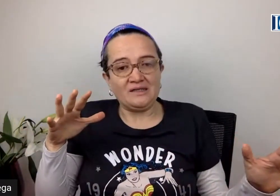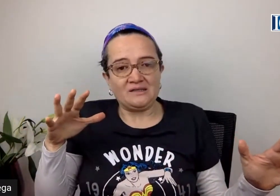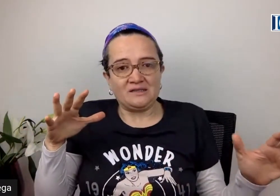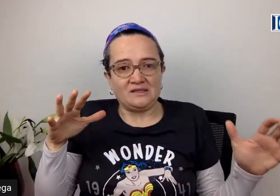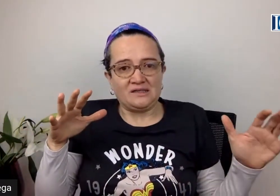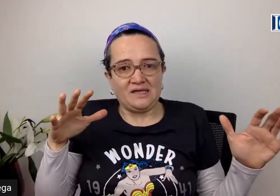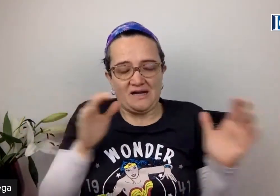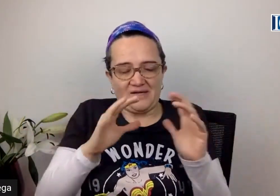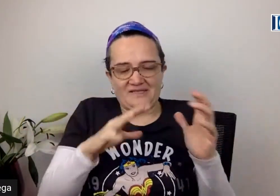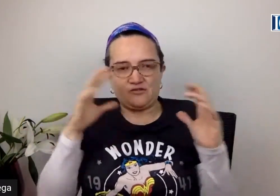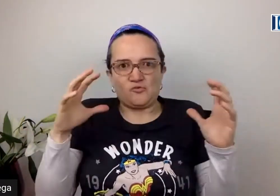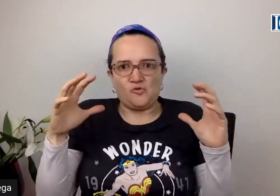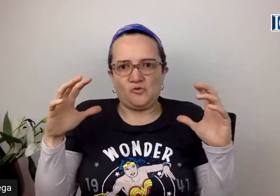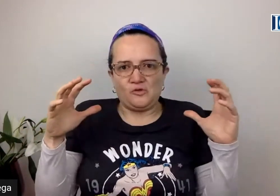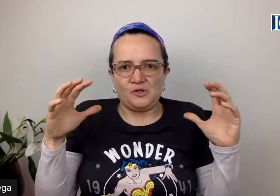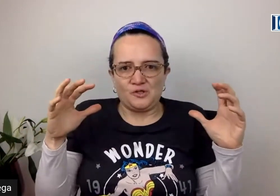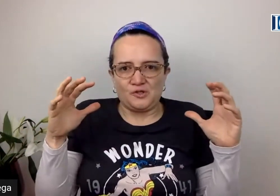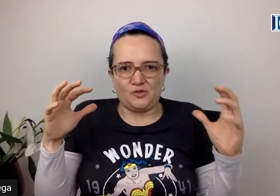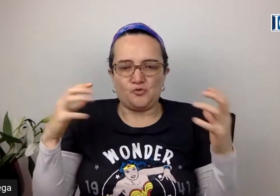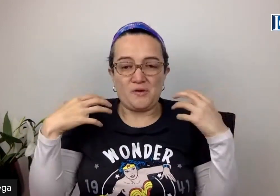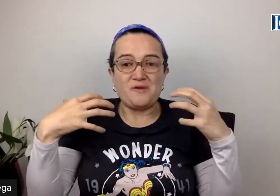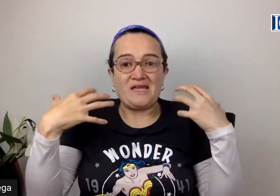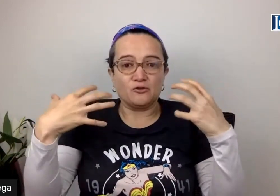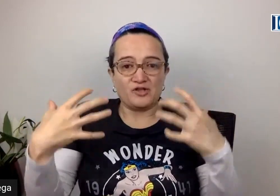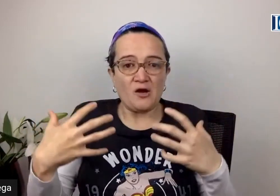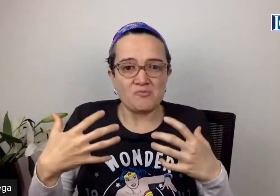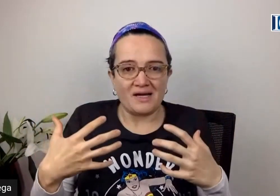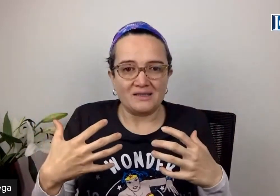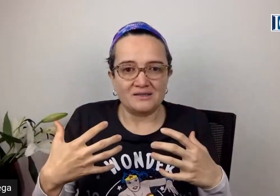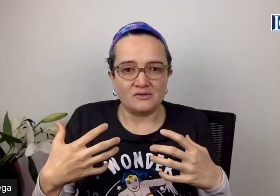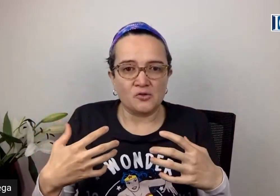a veces como viviendo trauma, ¿no?